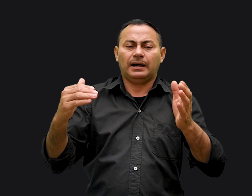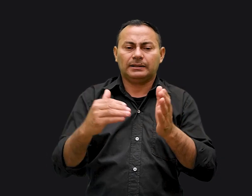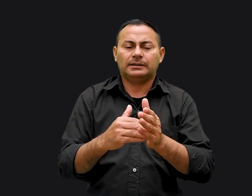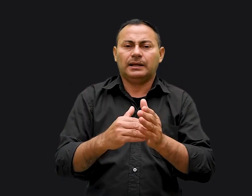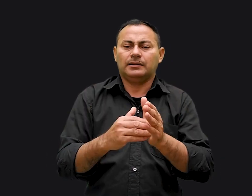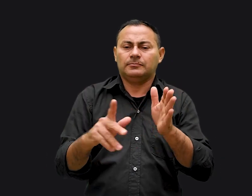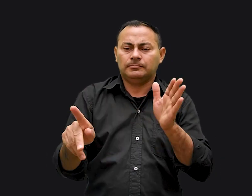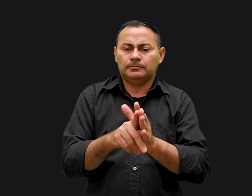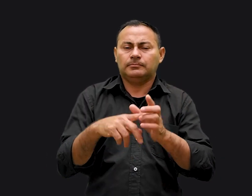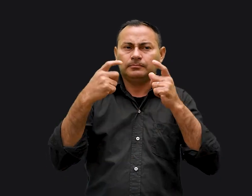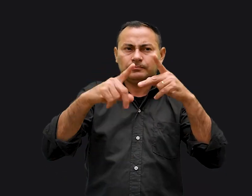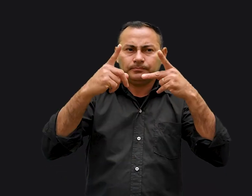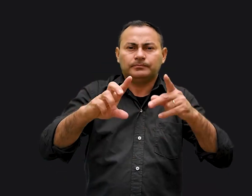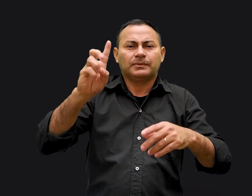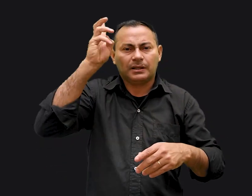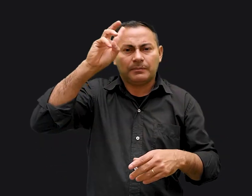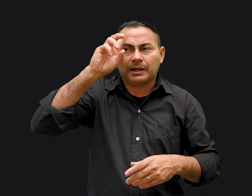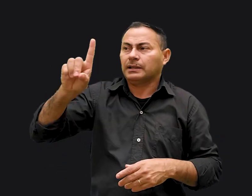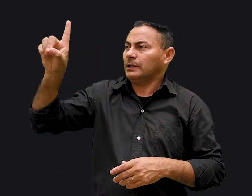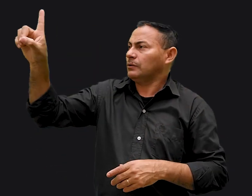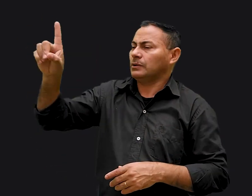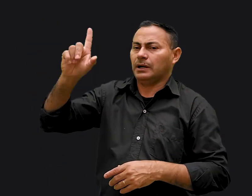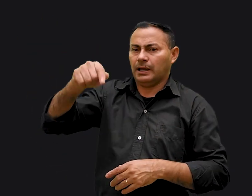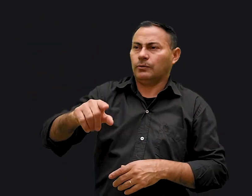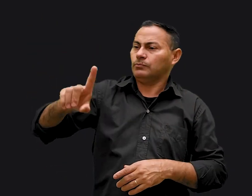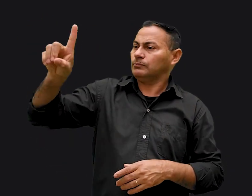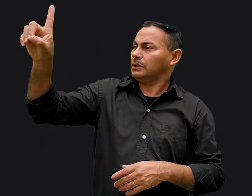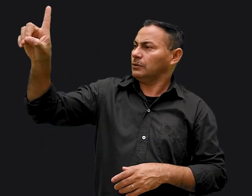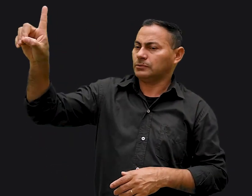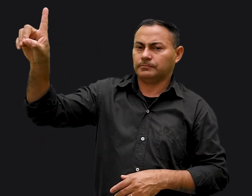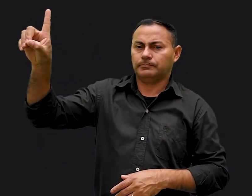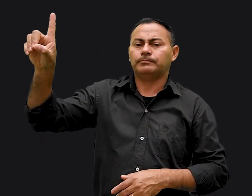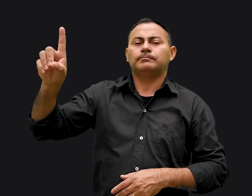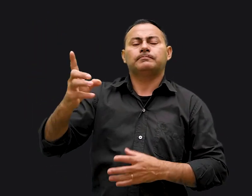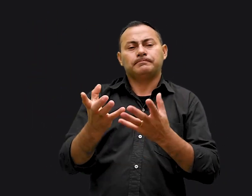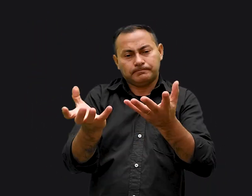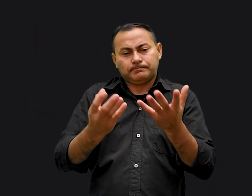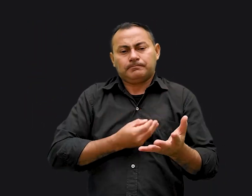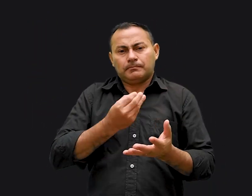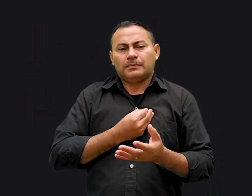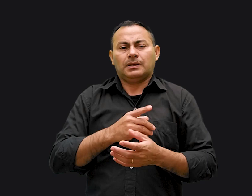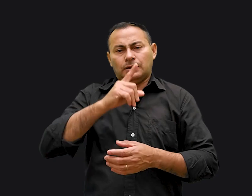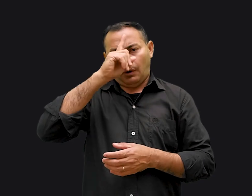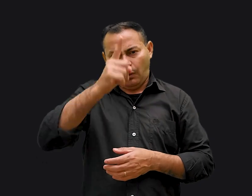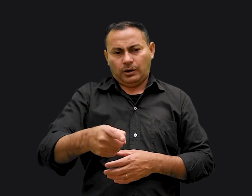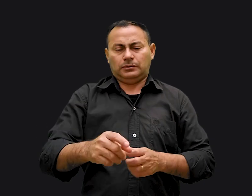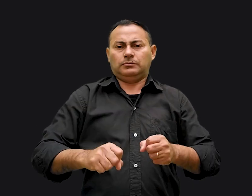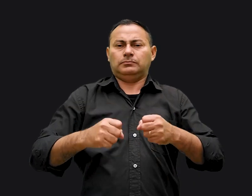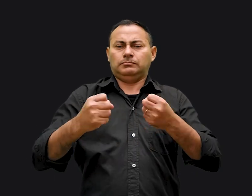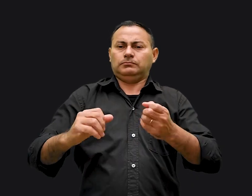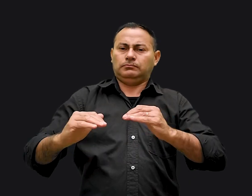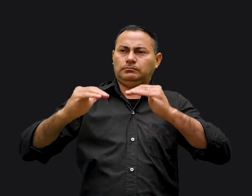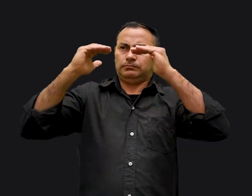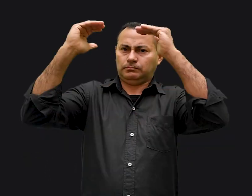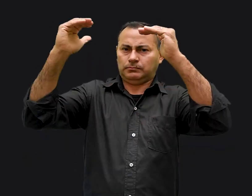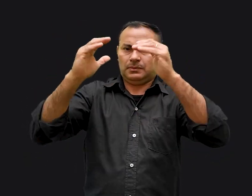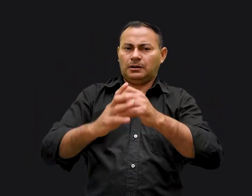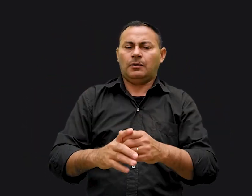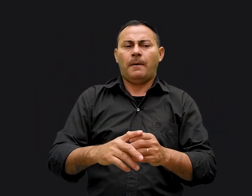adoração, deverá lembrar que Deus é um Deus de propósito e ordem. O propósito e